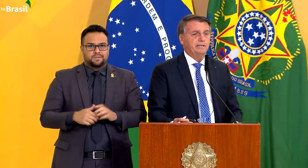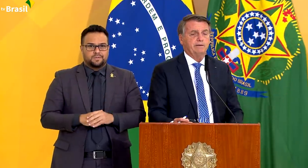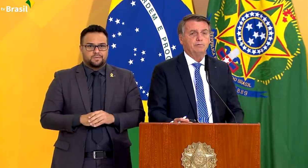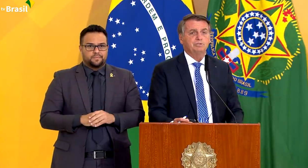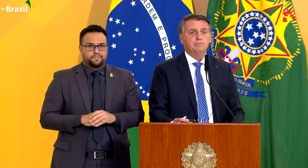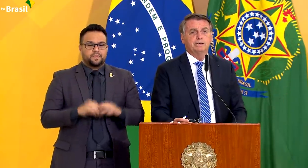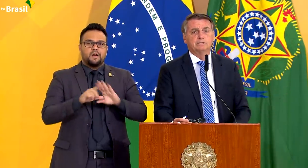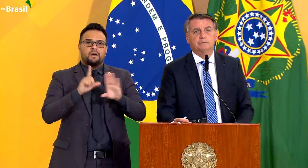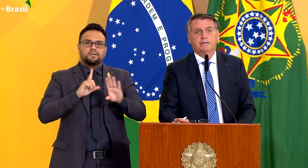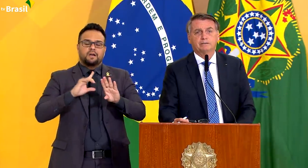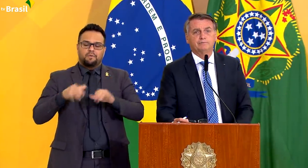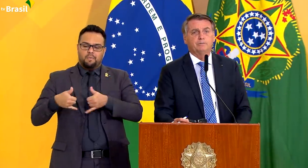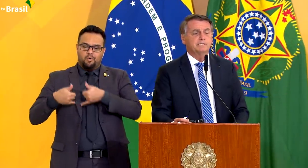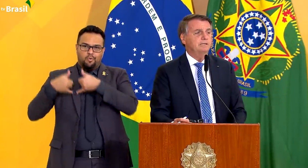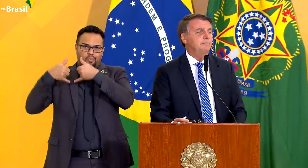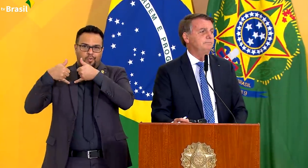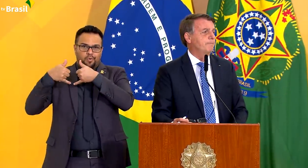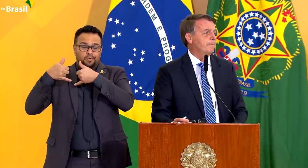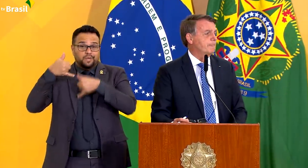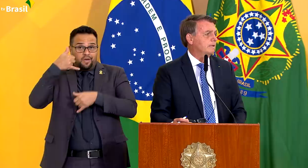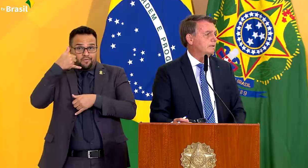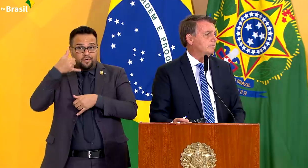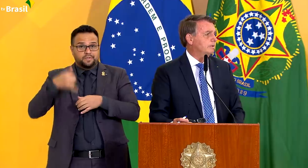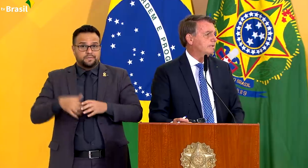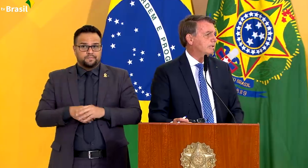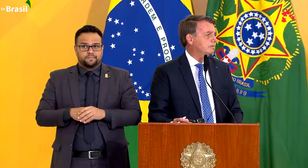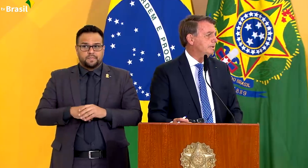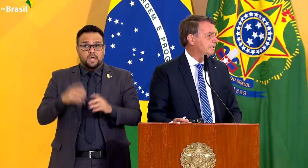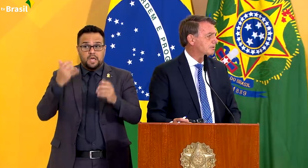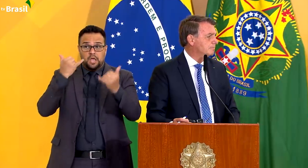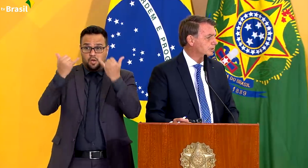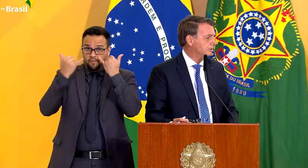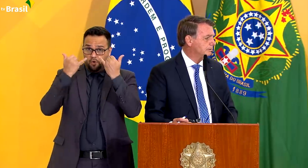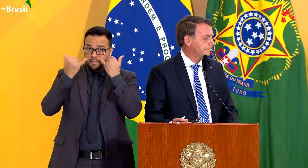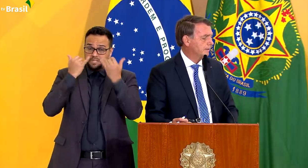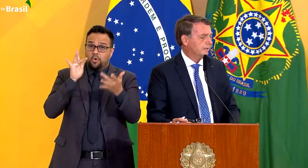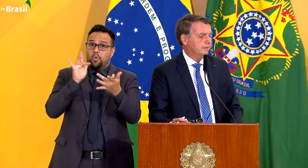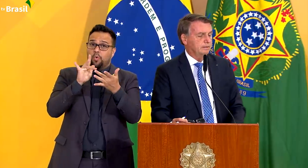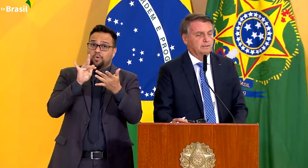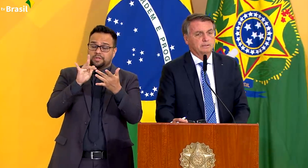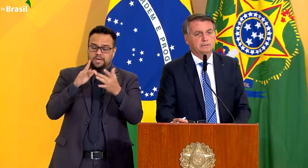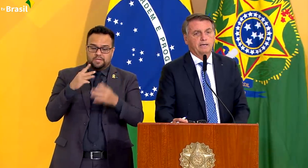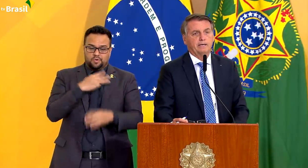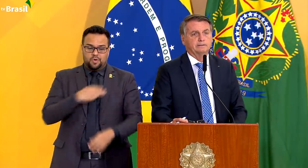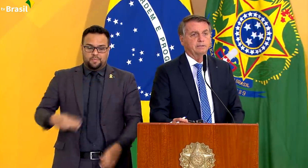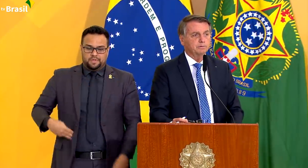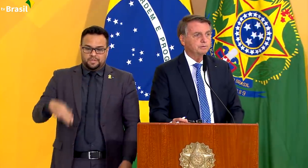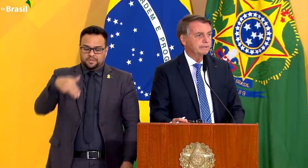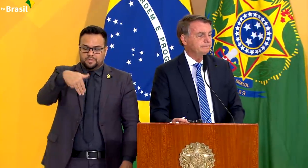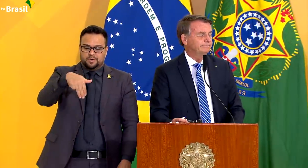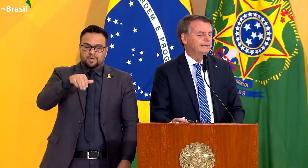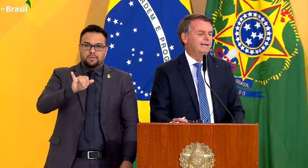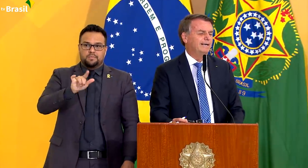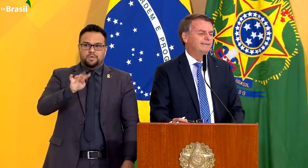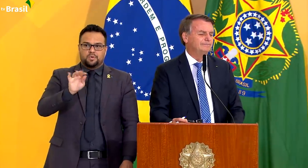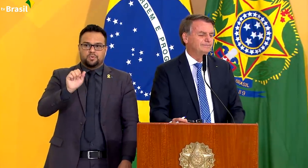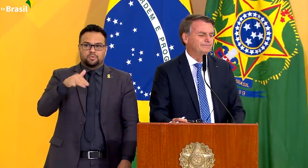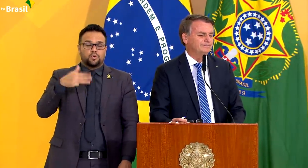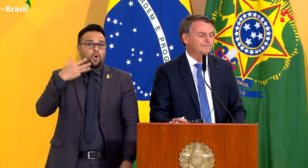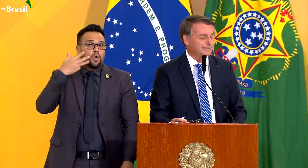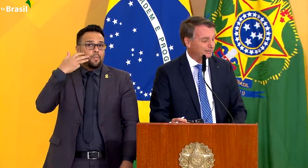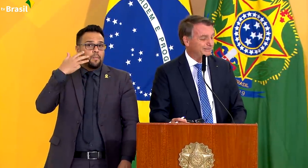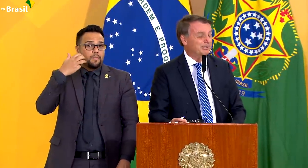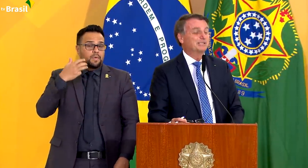aqui no telefone, estava ultimando uma informação em contato com o ministro Milton da Agricultura, da